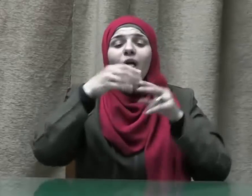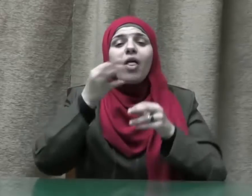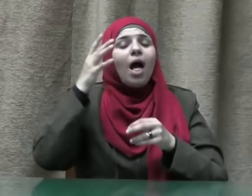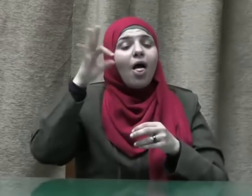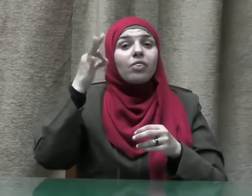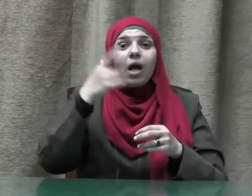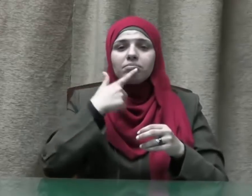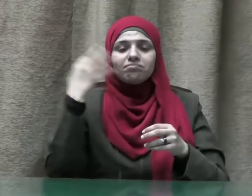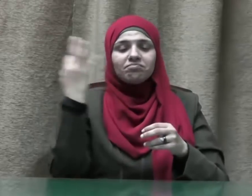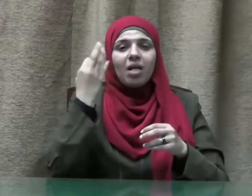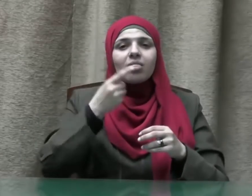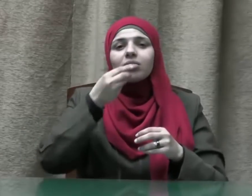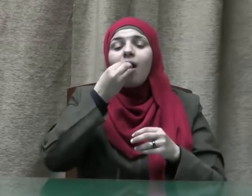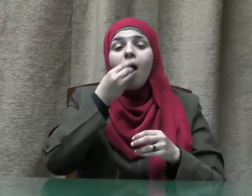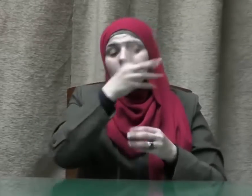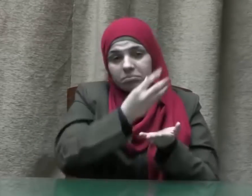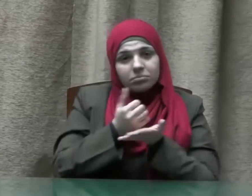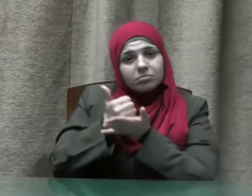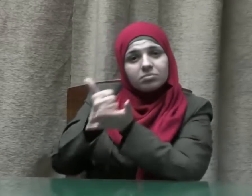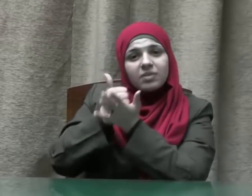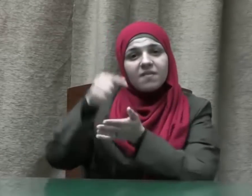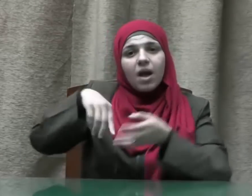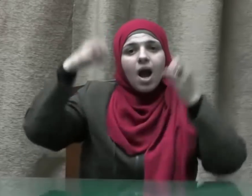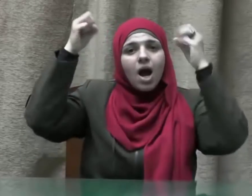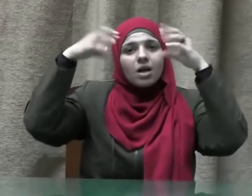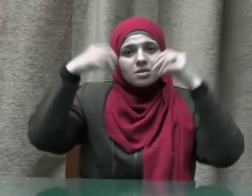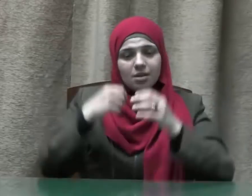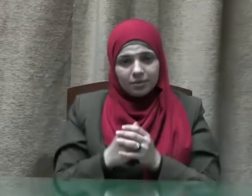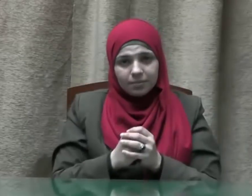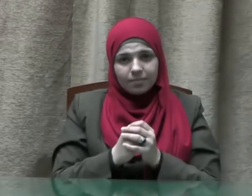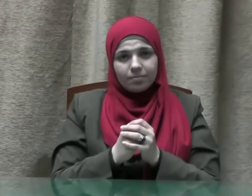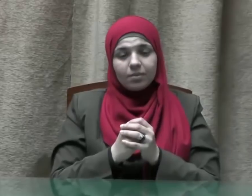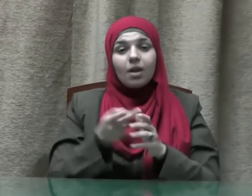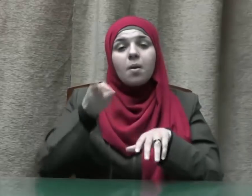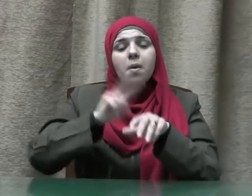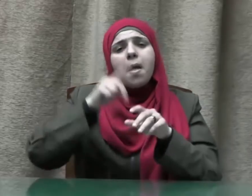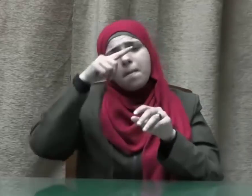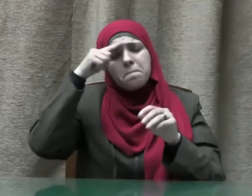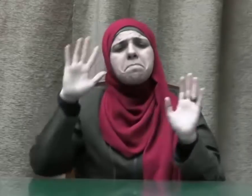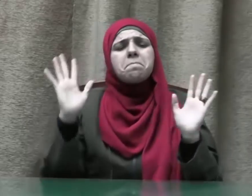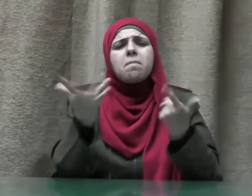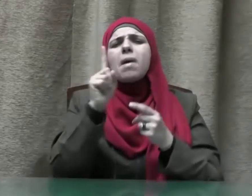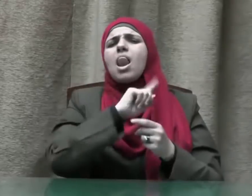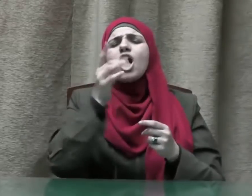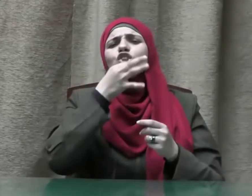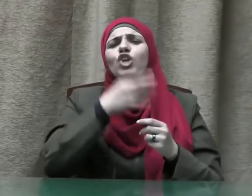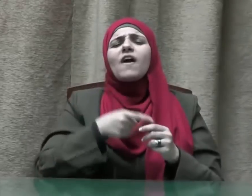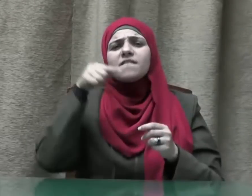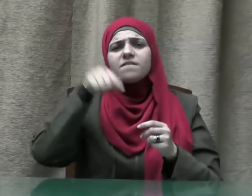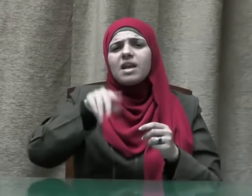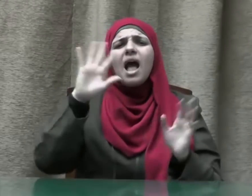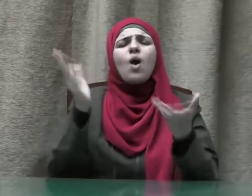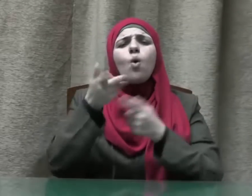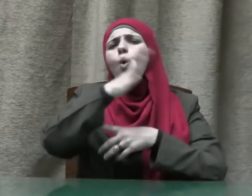طعاماً فليأتكم برزق منه ومما لا شك فيه أن أحوال الأسواق